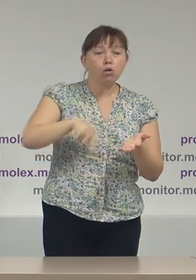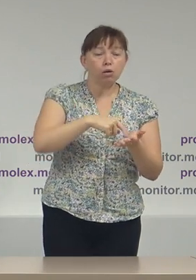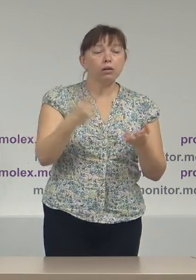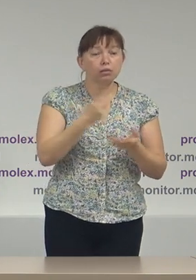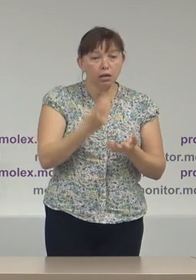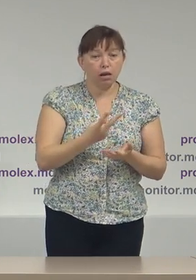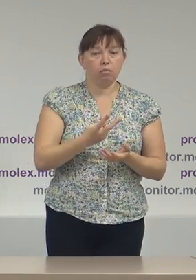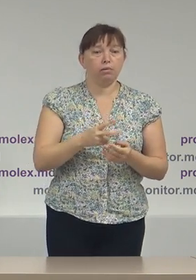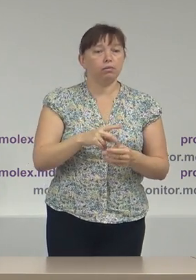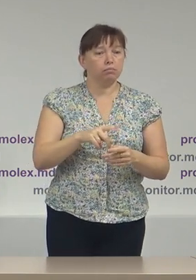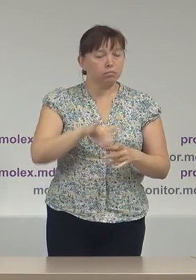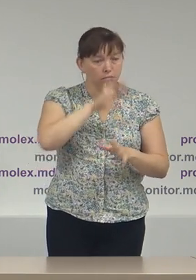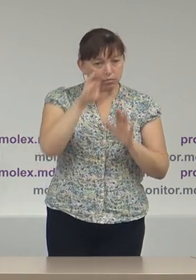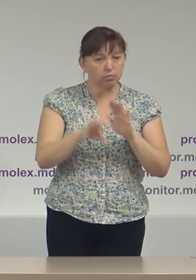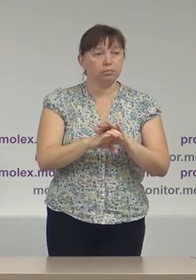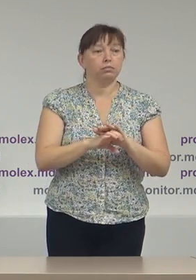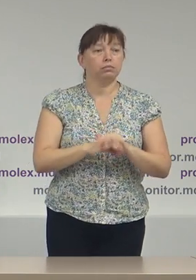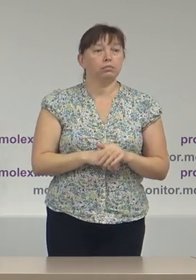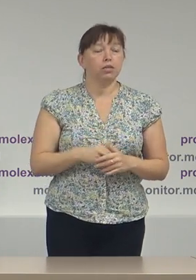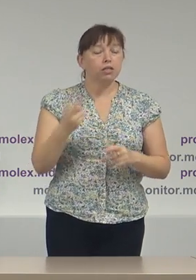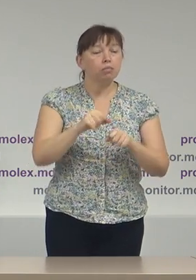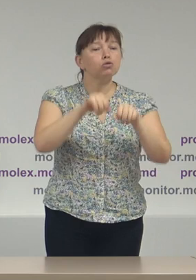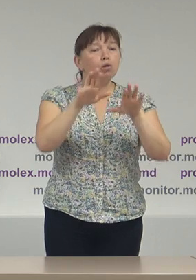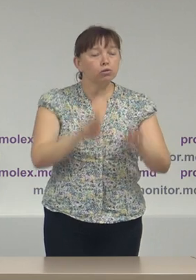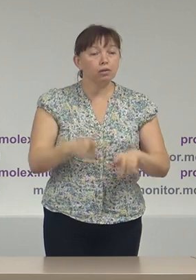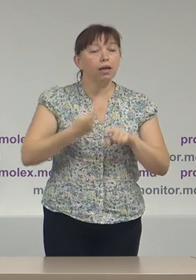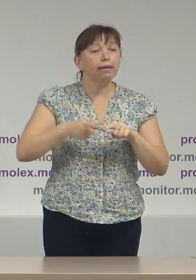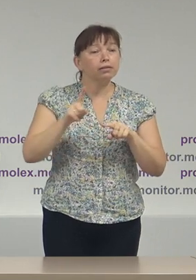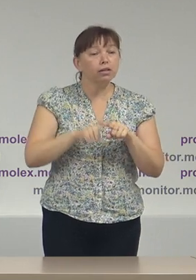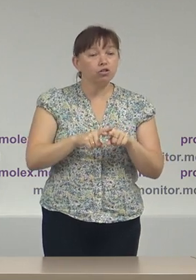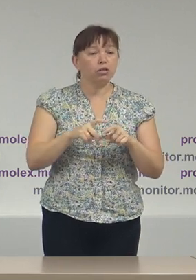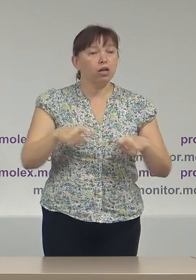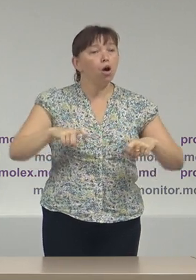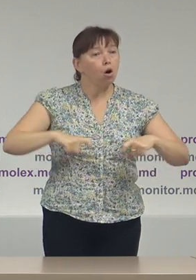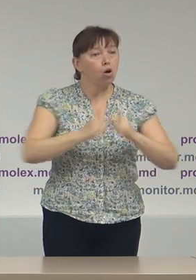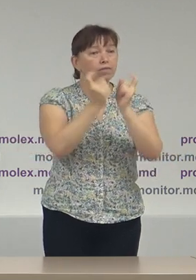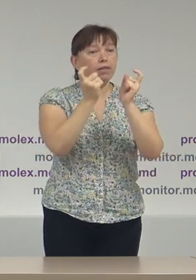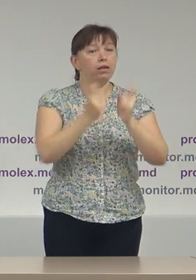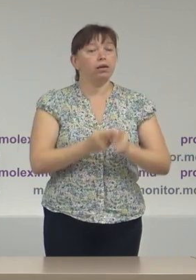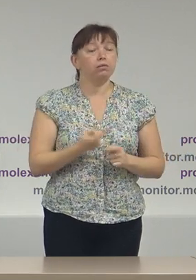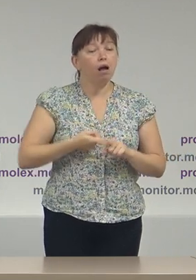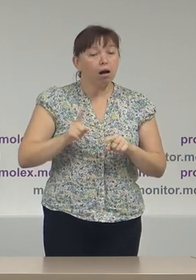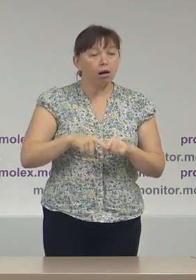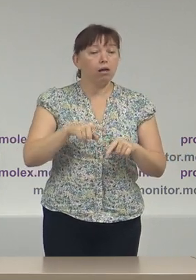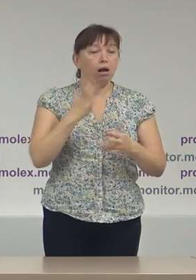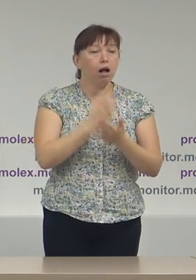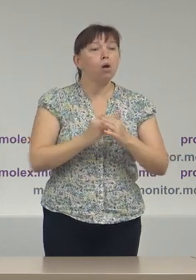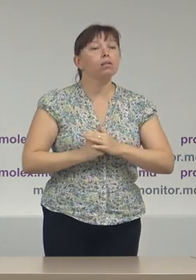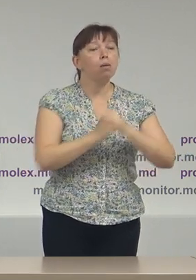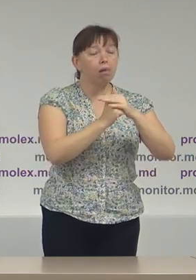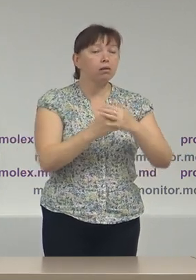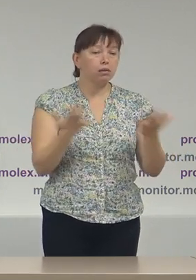dialogueze trebuie să soluționeze aceste conflicte care au la bază